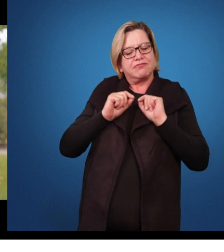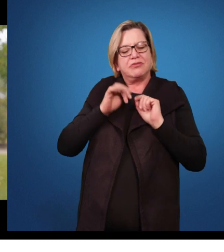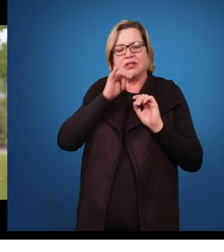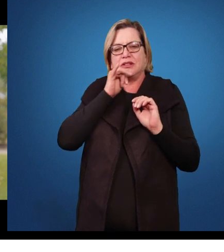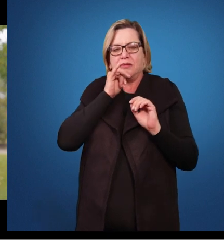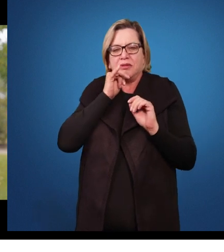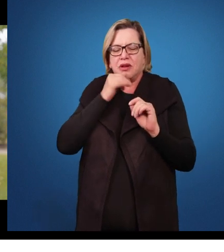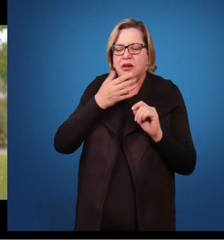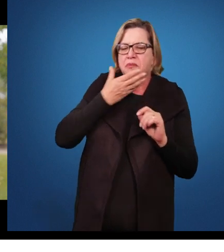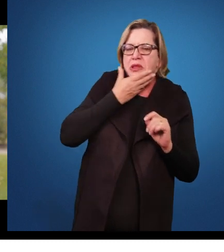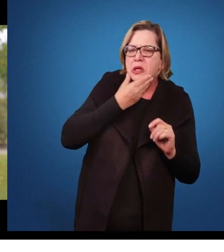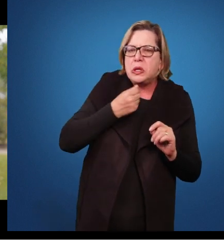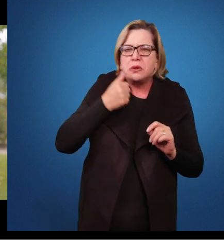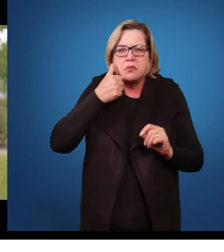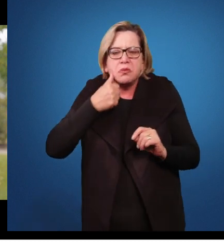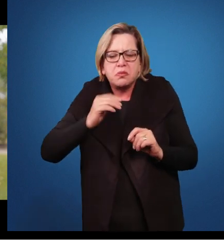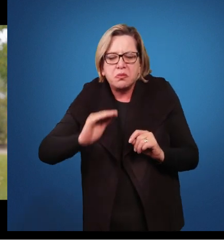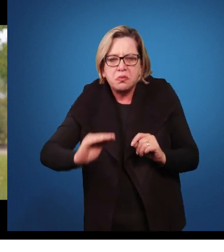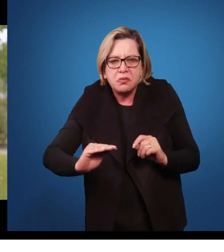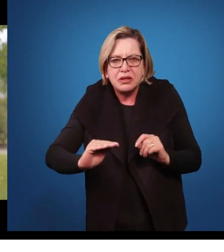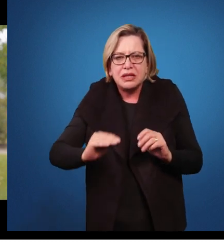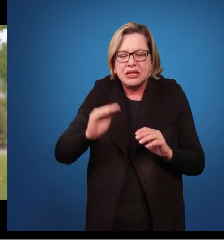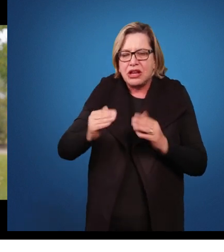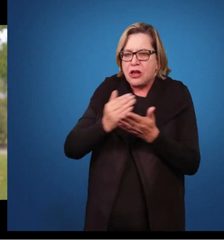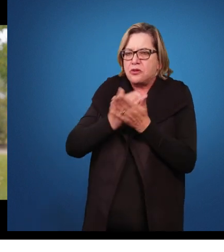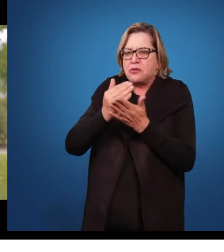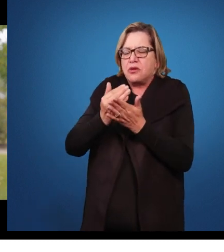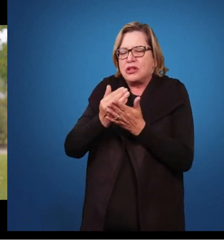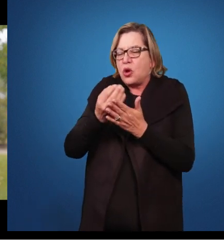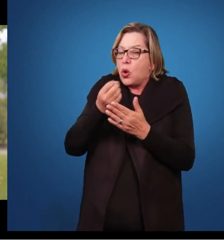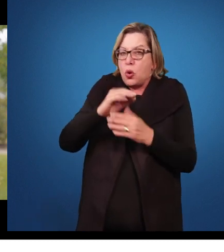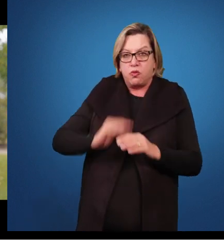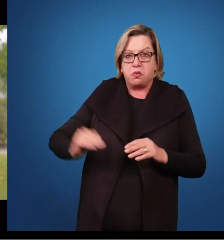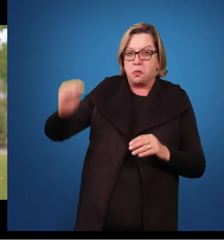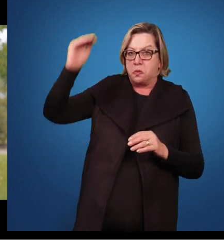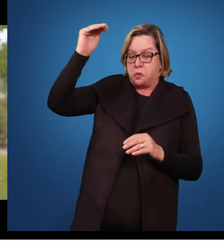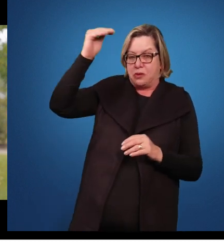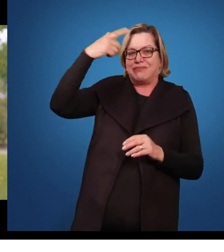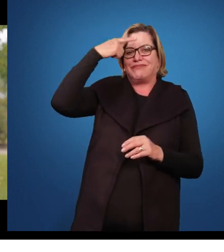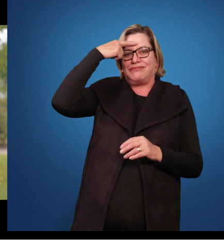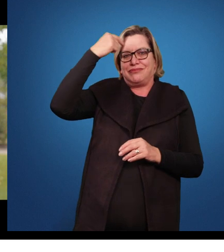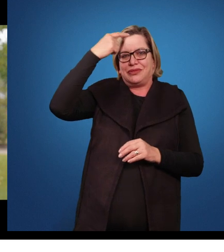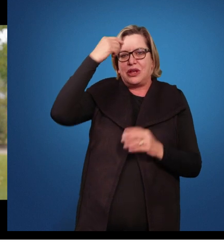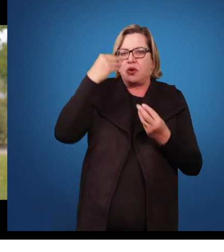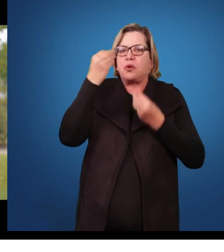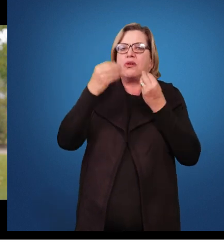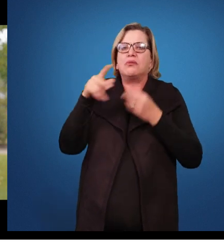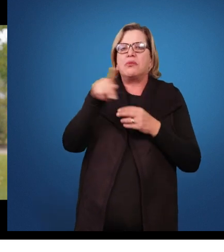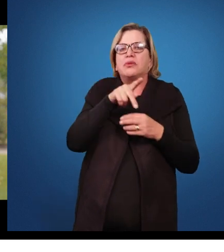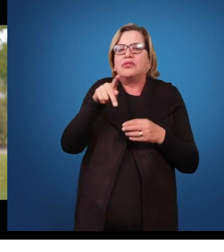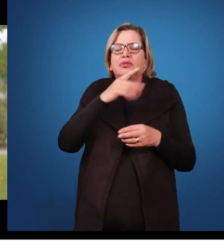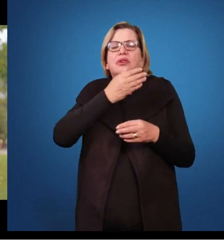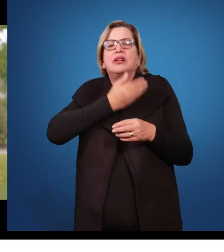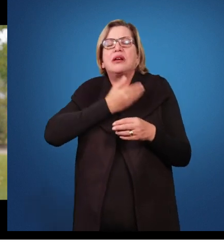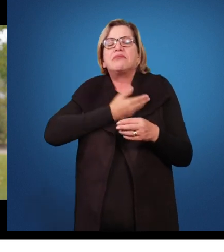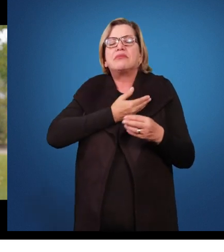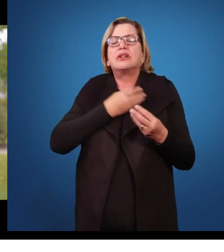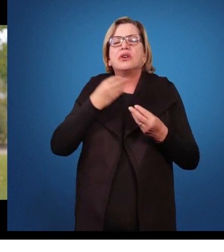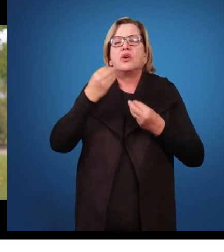menino, a menina, dentro da universidade, já no primeiro ano, no segundo, enfim. Como é que o professor, ou mesmo os colegas, ou mesmo outros órgãos da